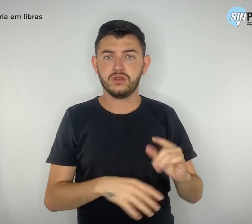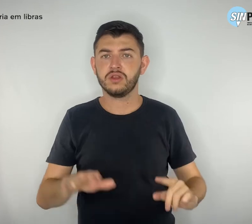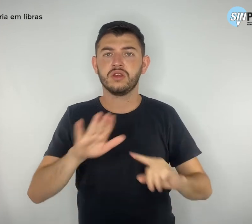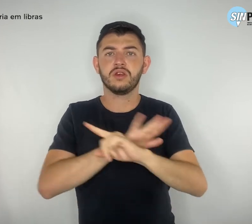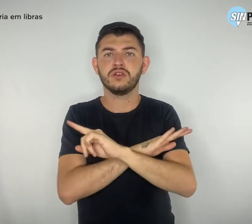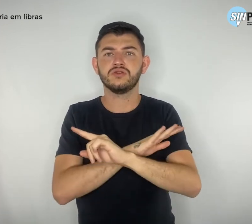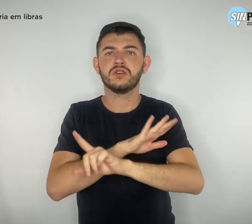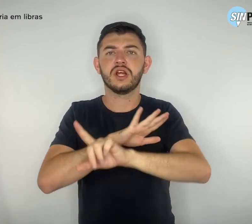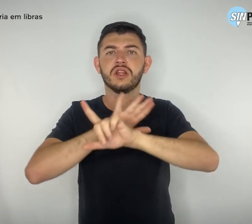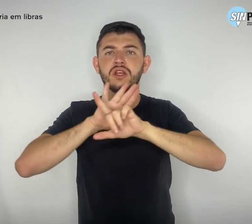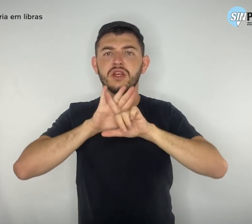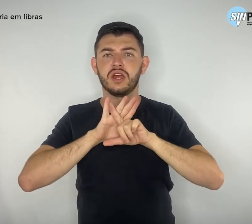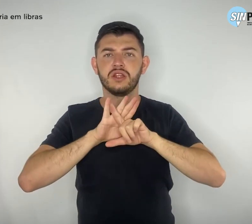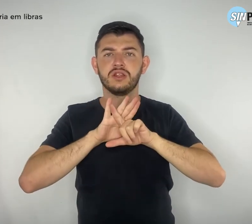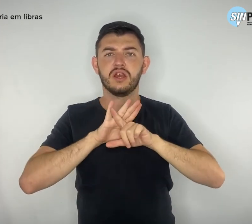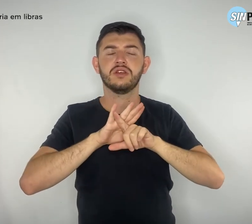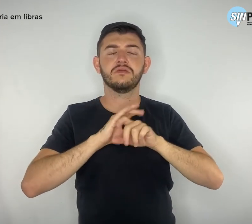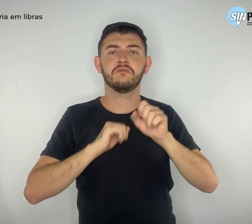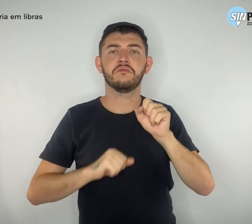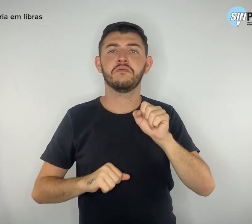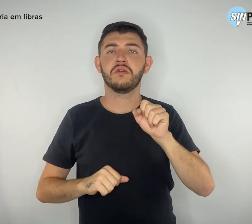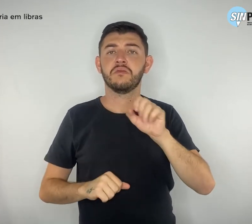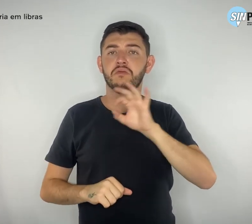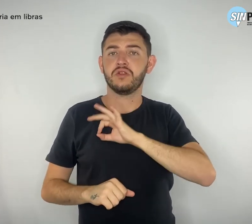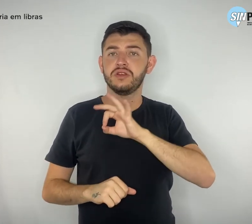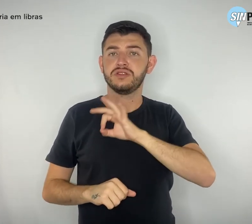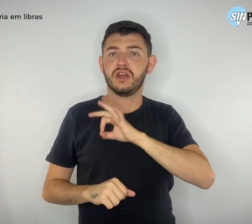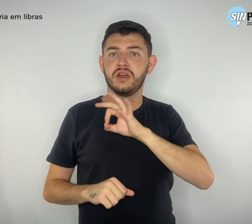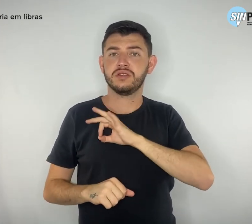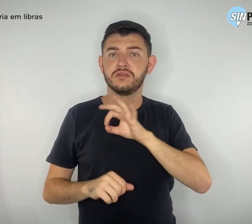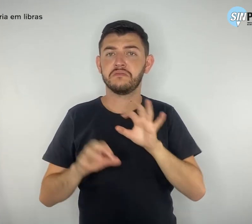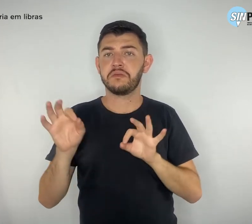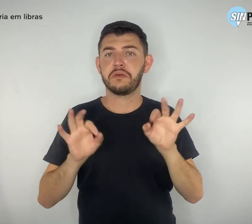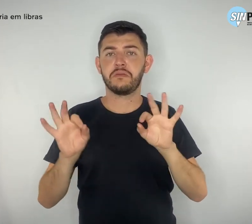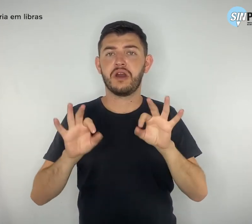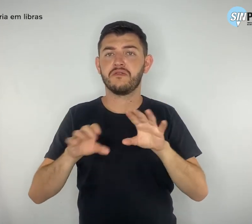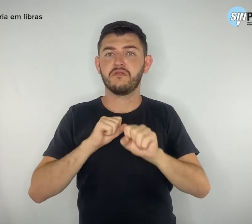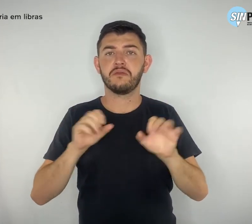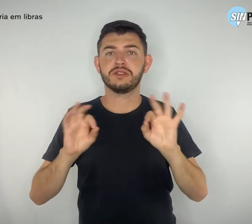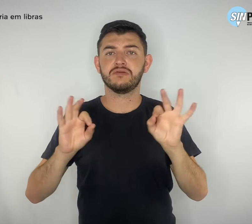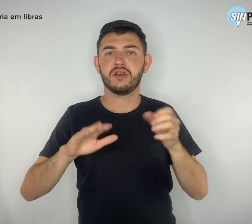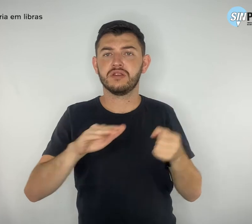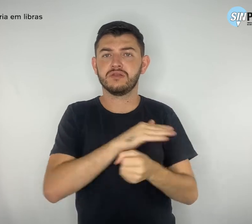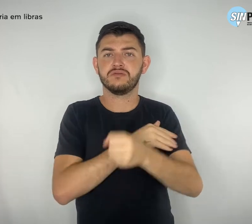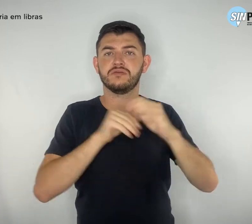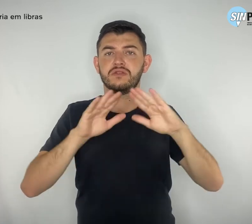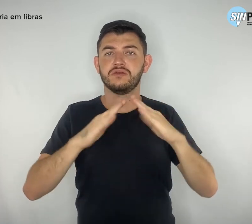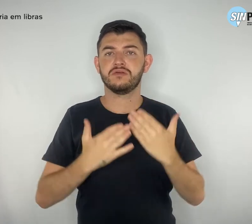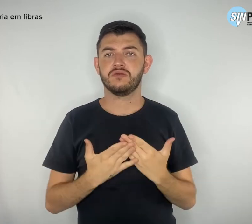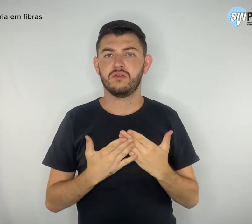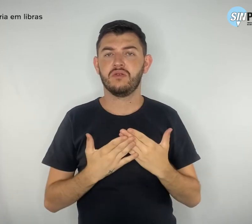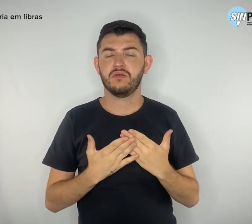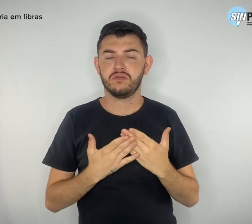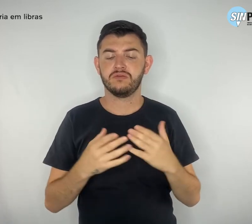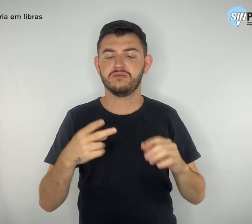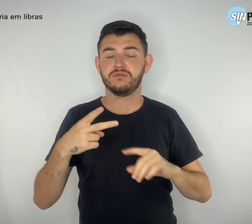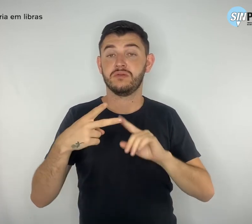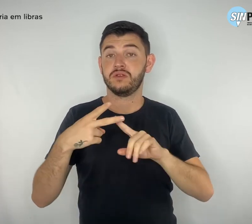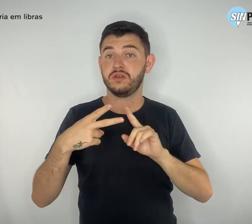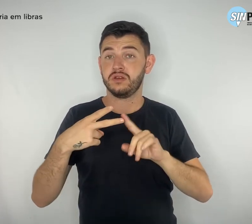despreparados na gestão escolar. Já no STF, a argumentação